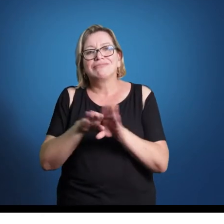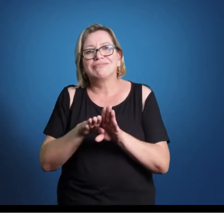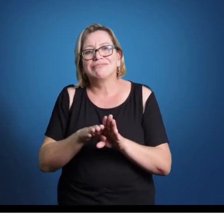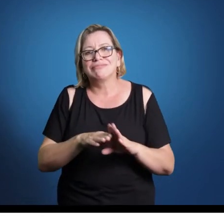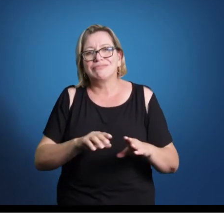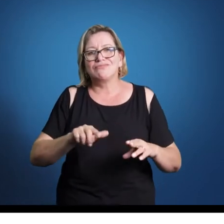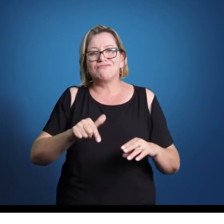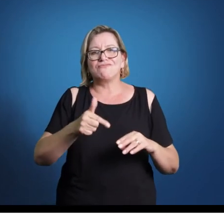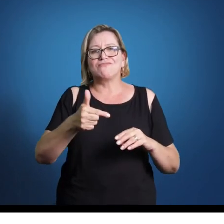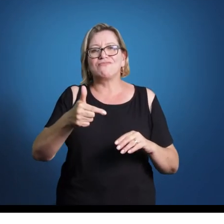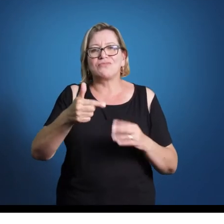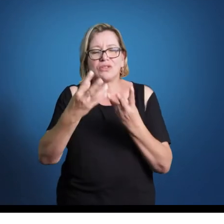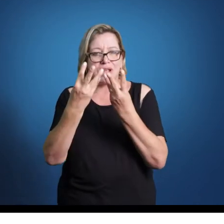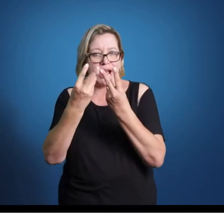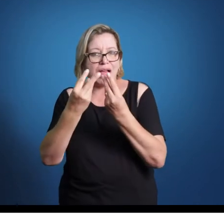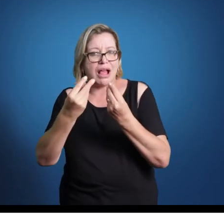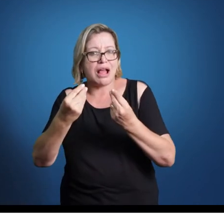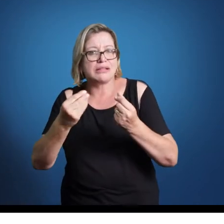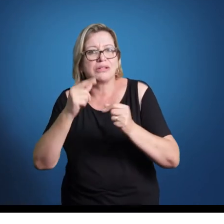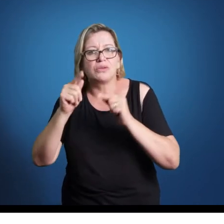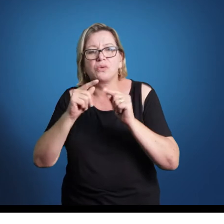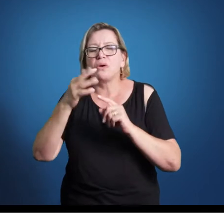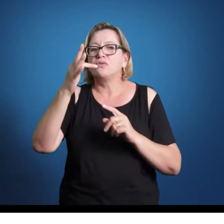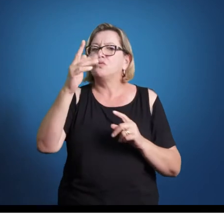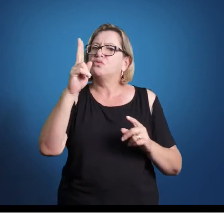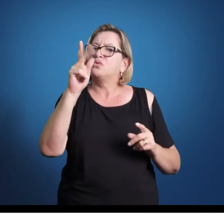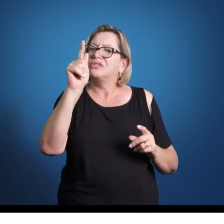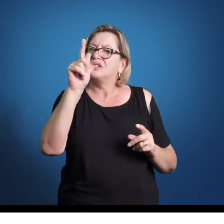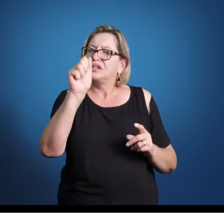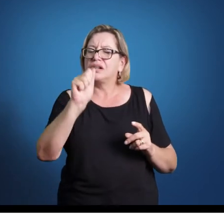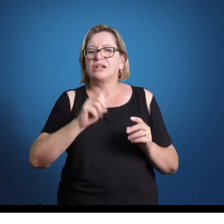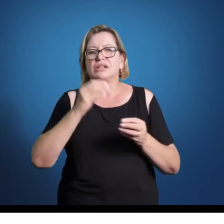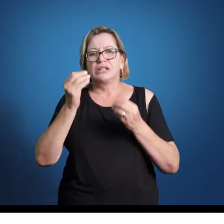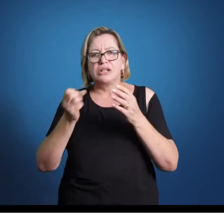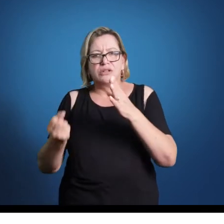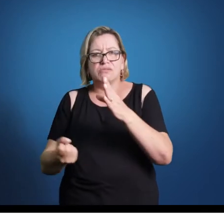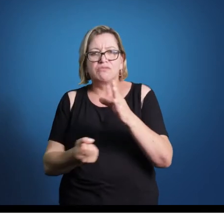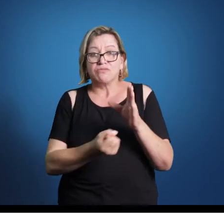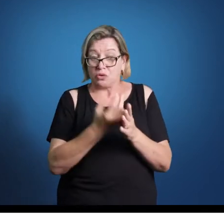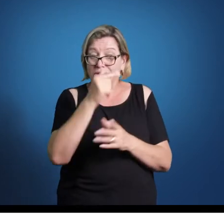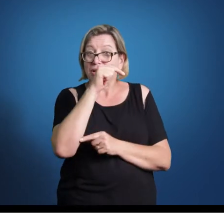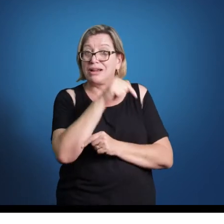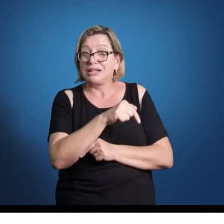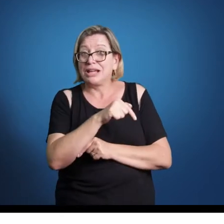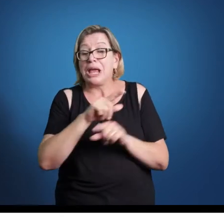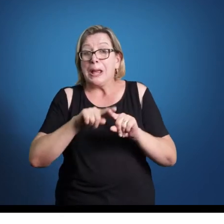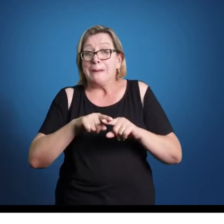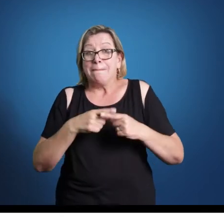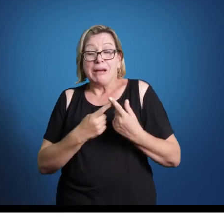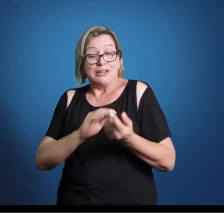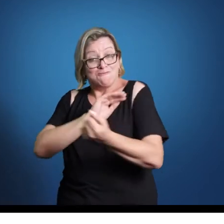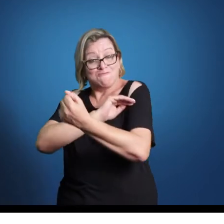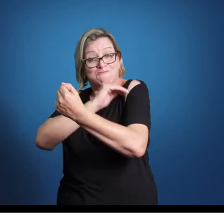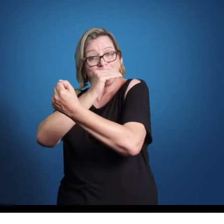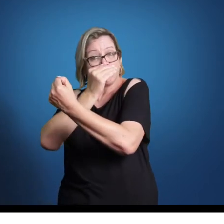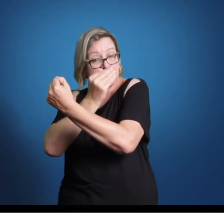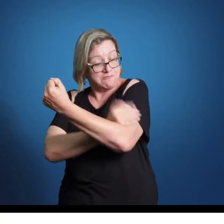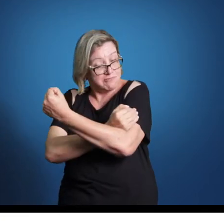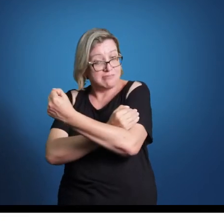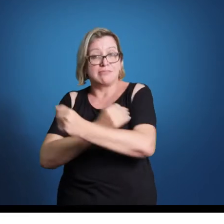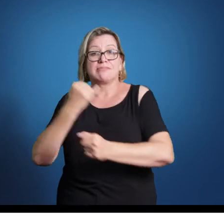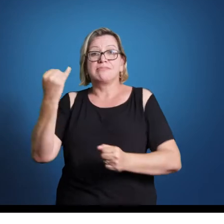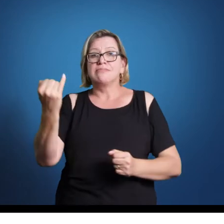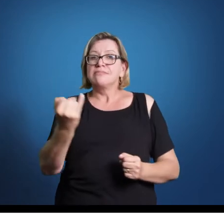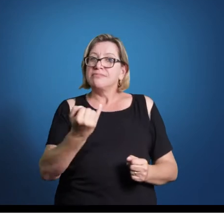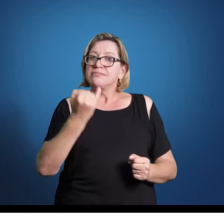abstratas, como a fuga, surgem no barroco, mas elas vão ganhar proeminência e super trabalho